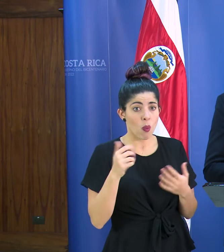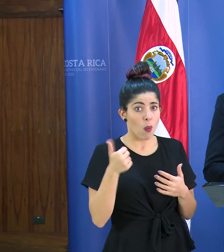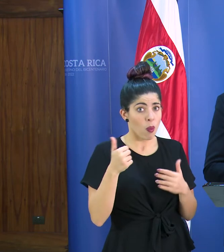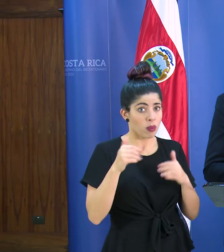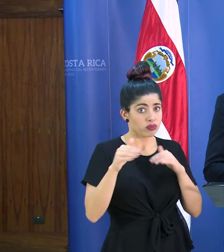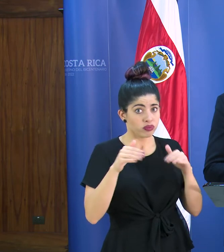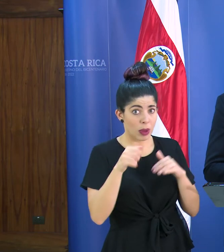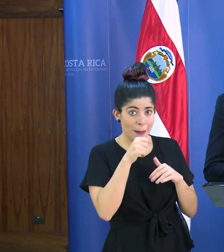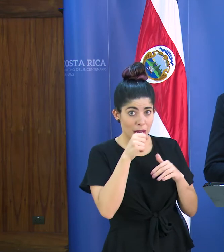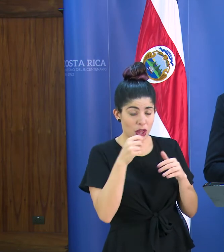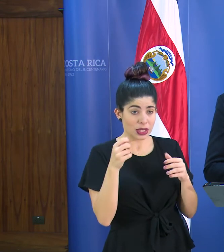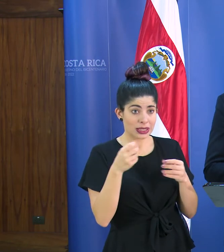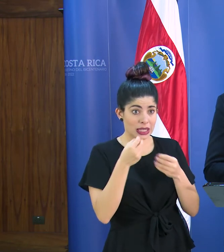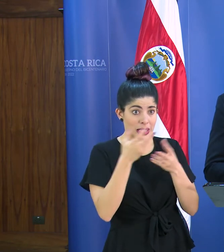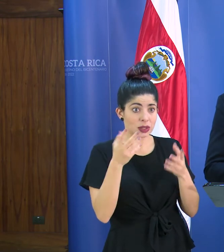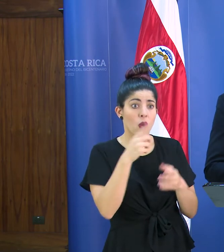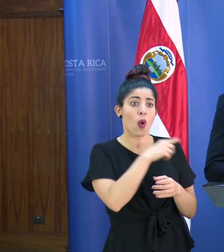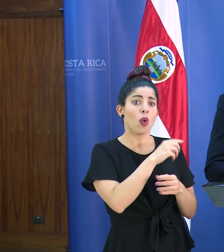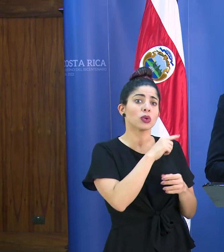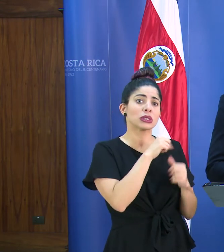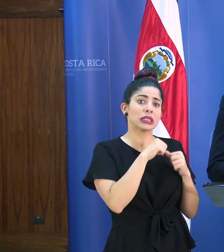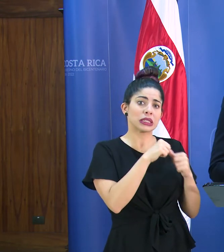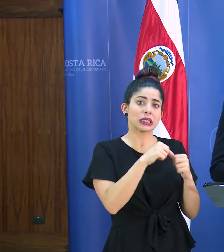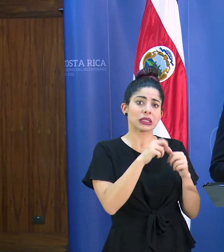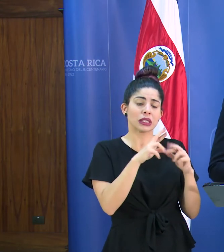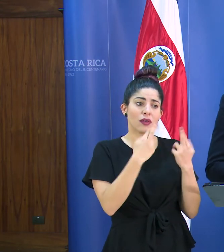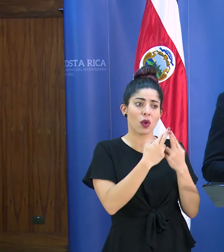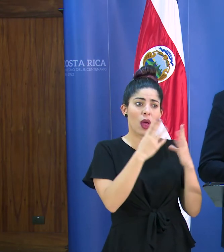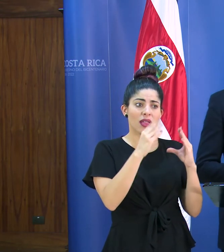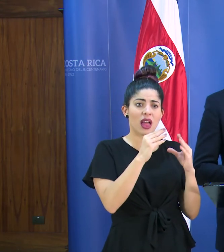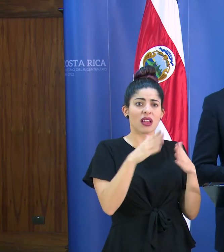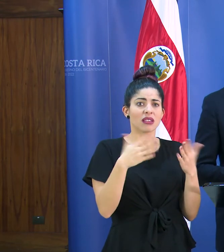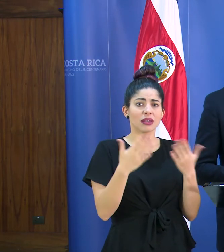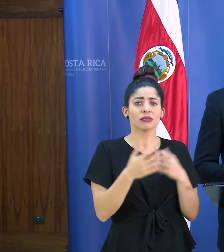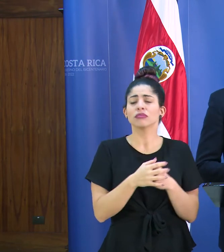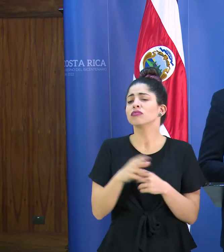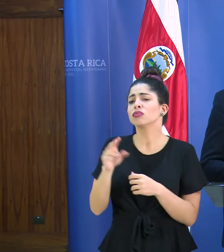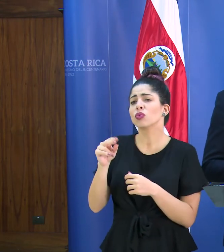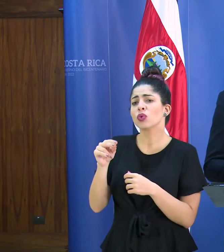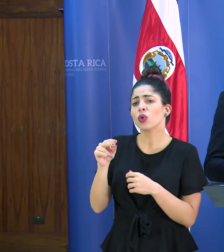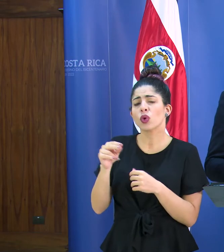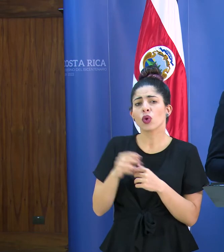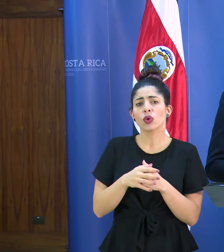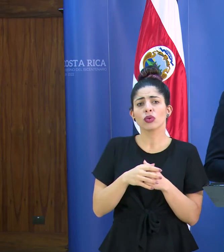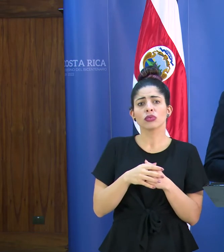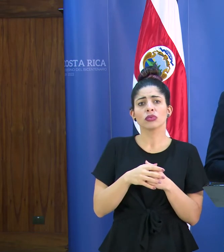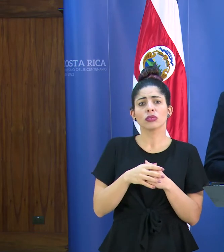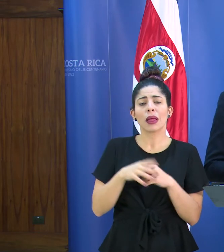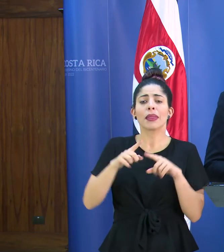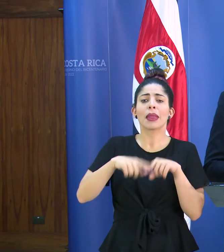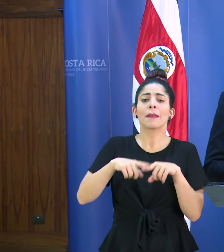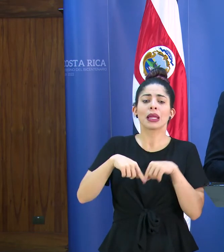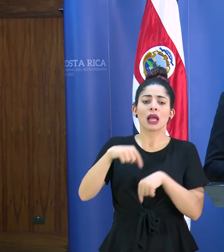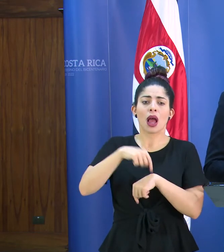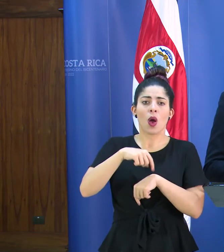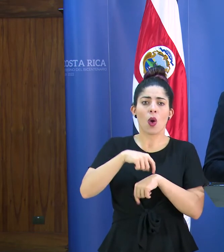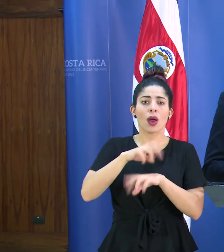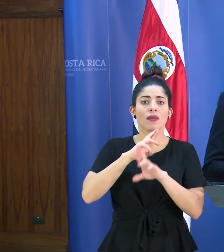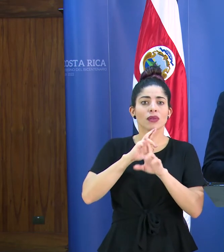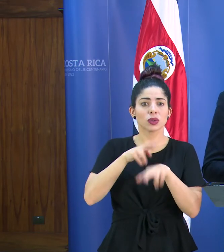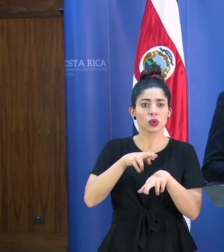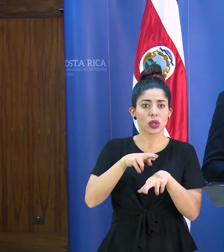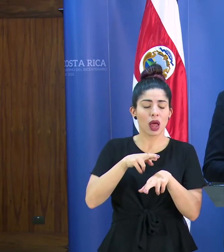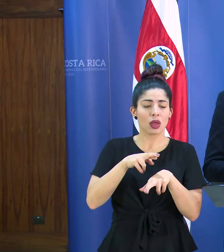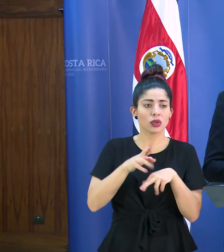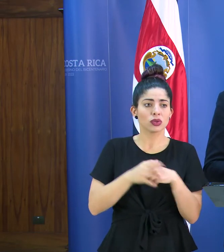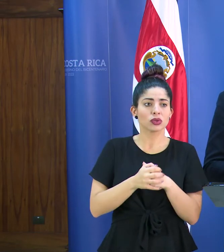convocatoria de prensa o ustedes van a mantenerse todavía la sesión de la tarde ¿para qué hora doctor? No, ya iremos eventualmente depende de la hora en que estén los resultados